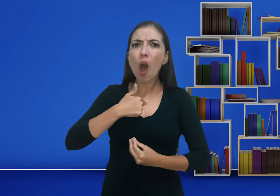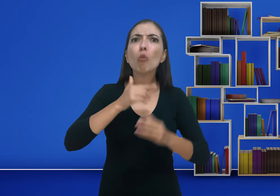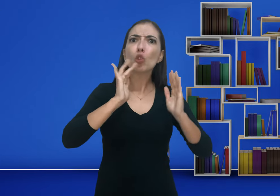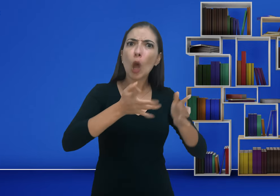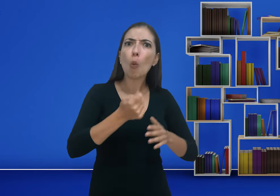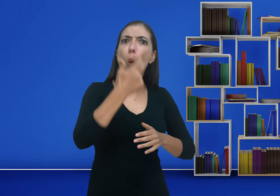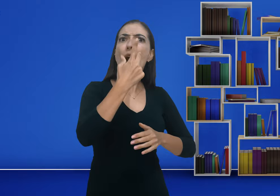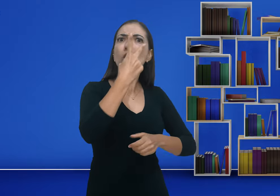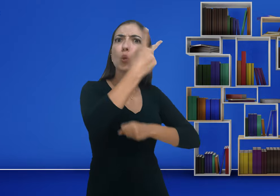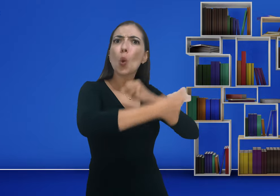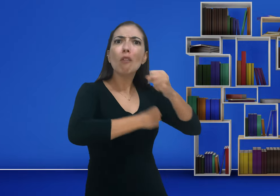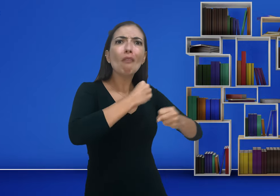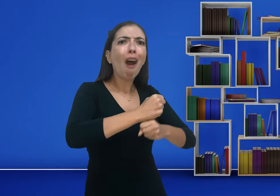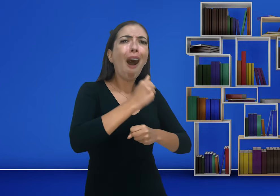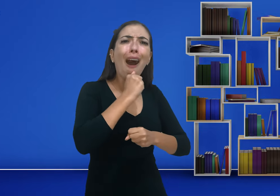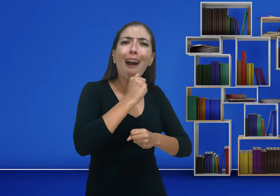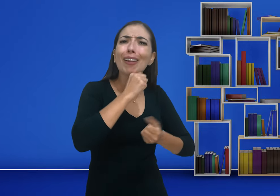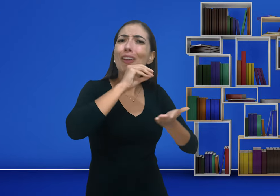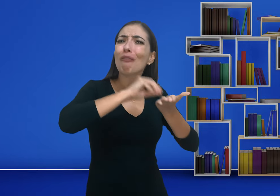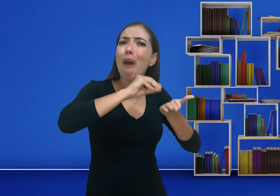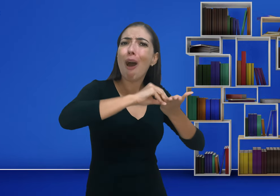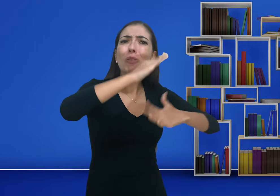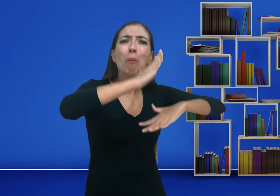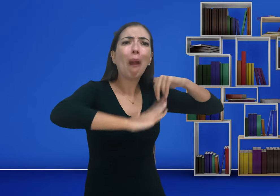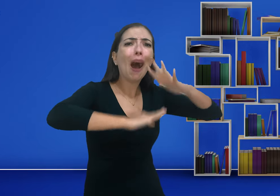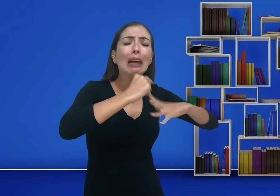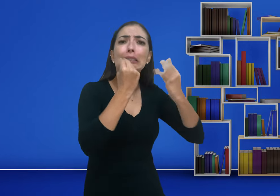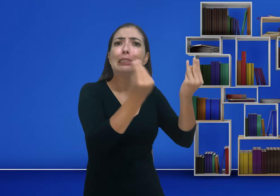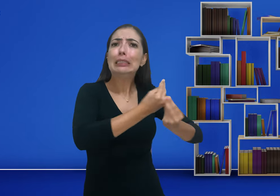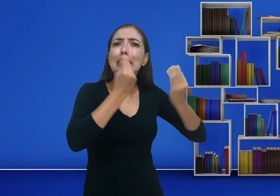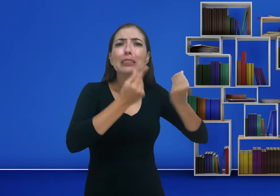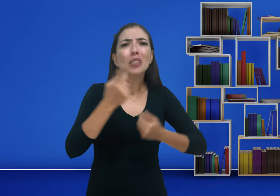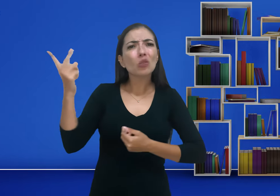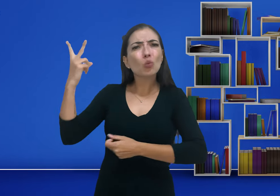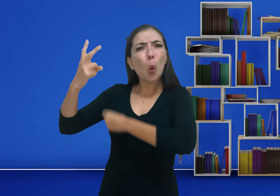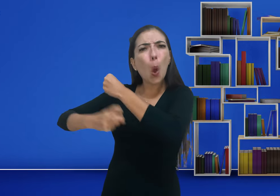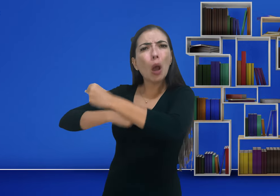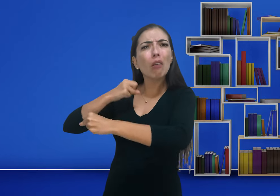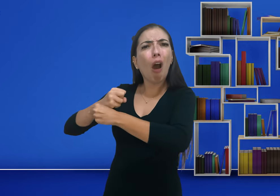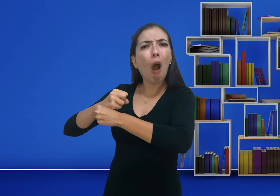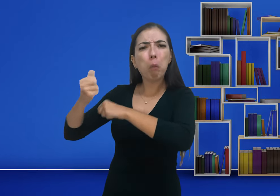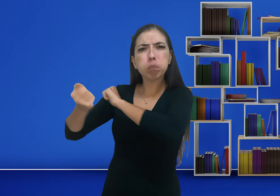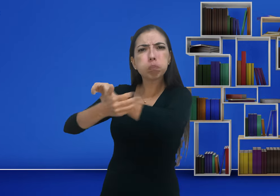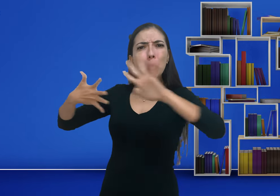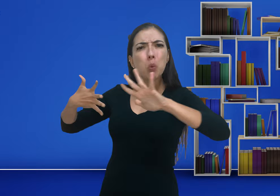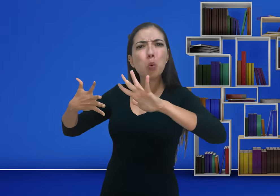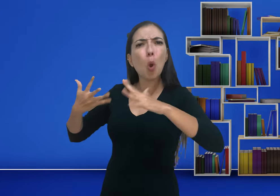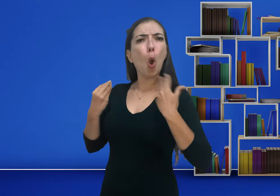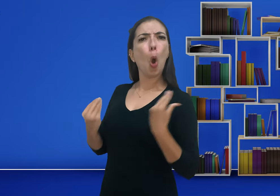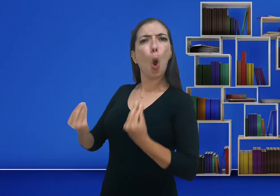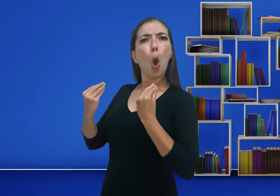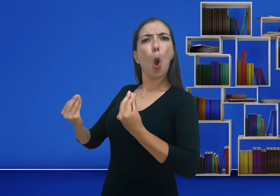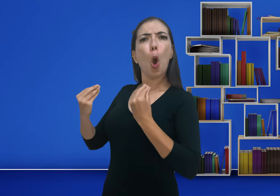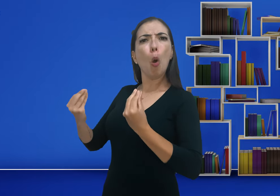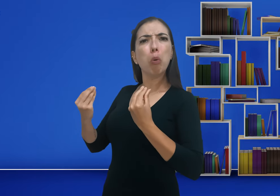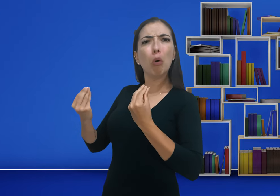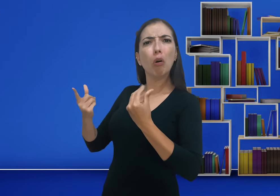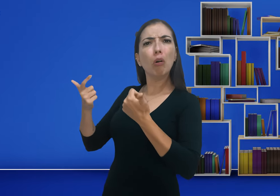fluente. E aí eu vou mais um ano, fico dois anos e falta ainda, sabe? E eu olho para outra pessoa e